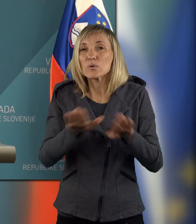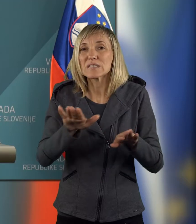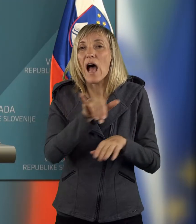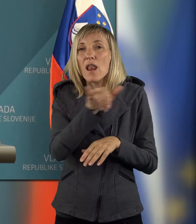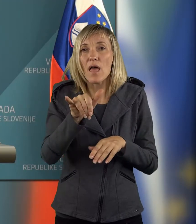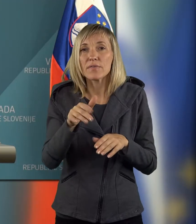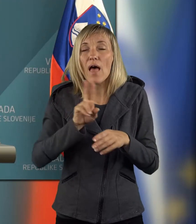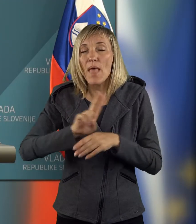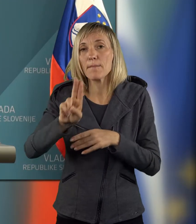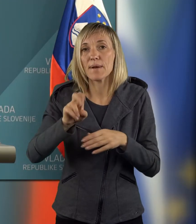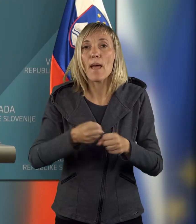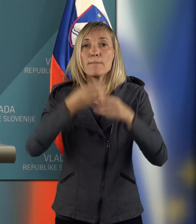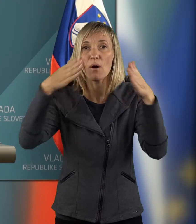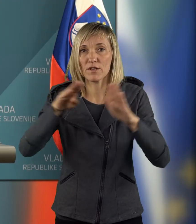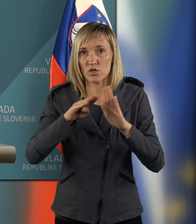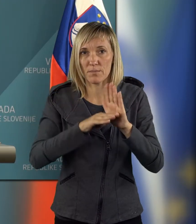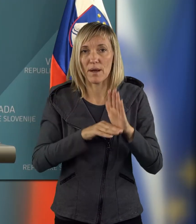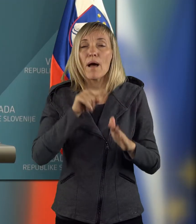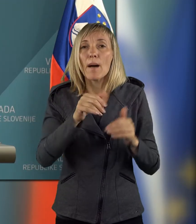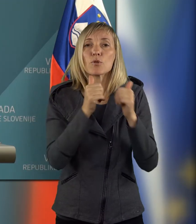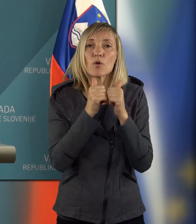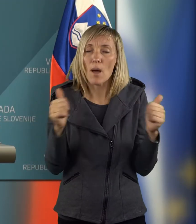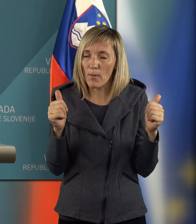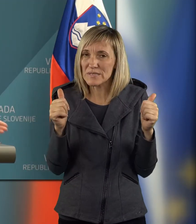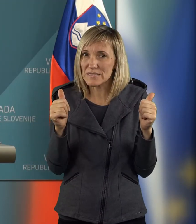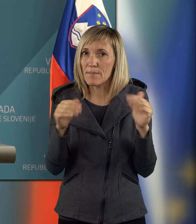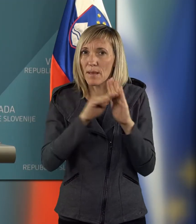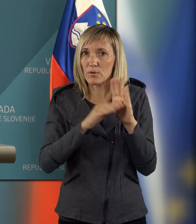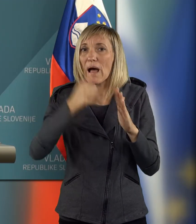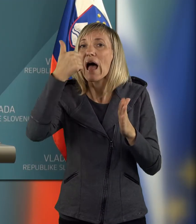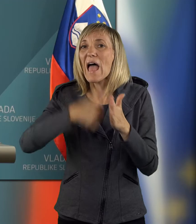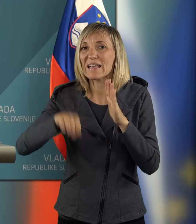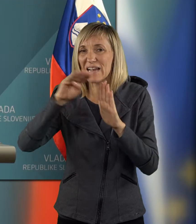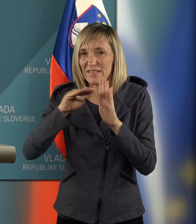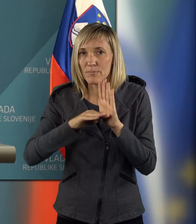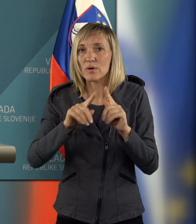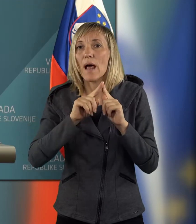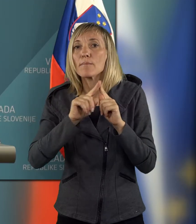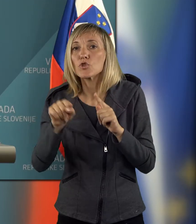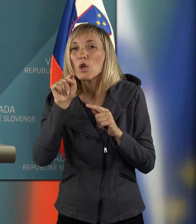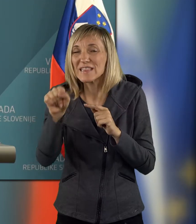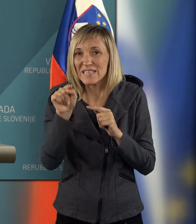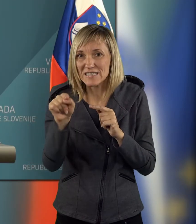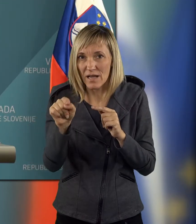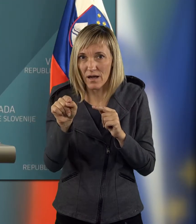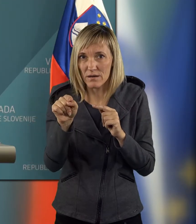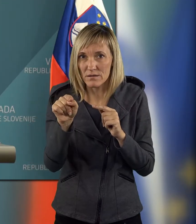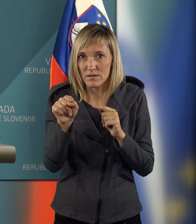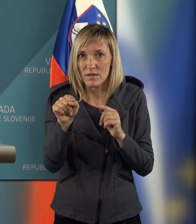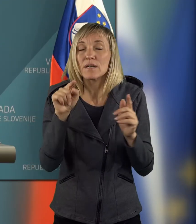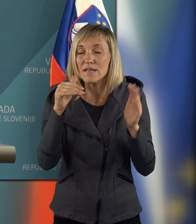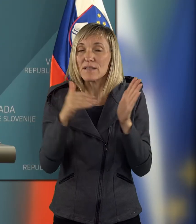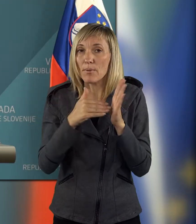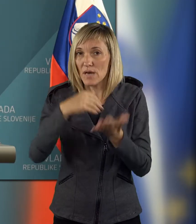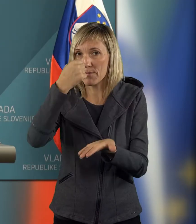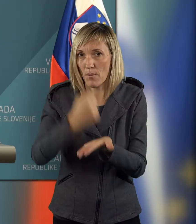povečane programe, ampak je to posebna pogodba z enkratnim programom, do tiste, še mu to je, tu